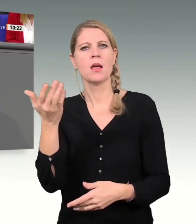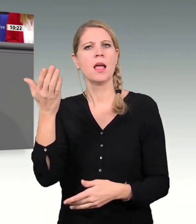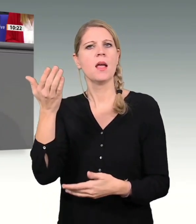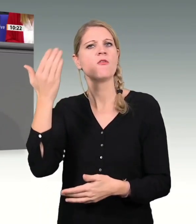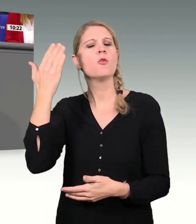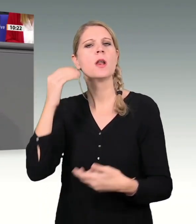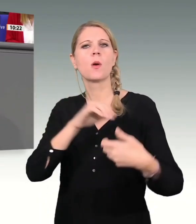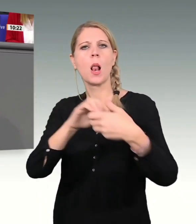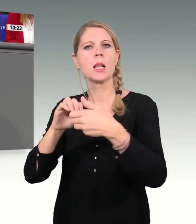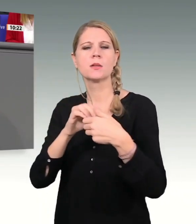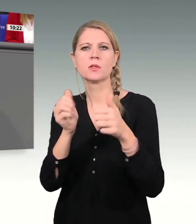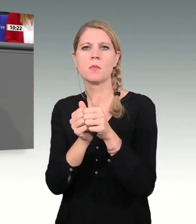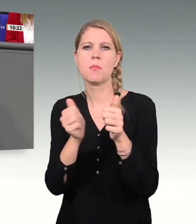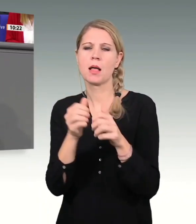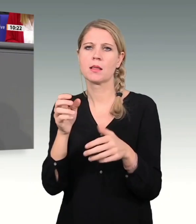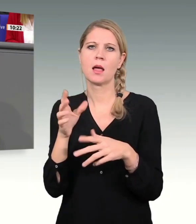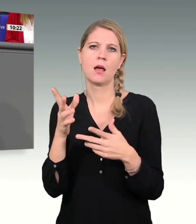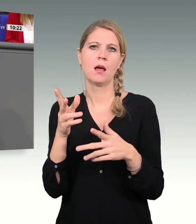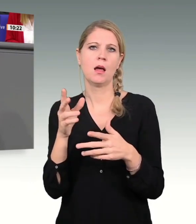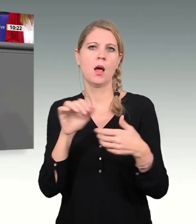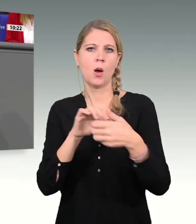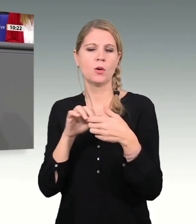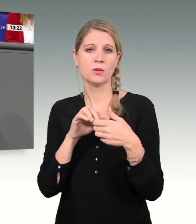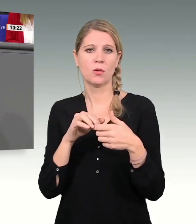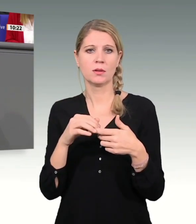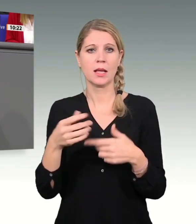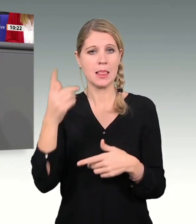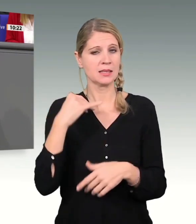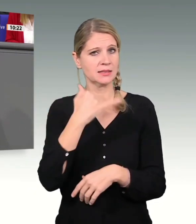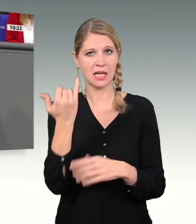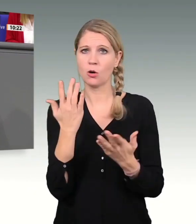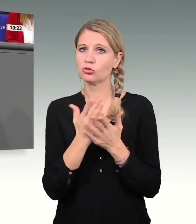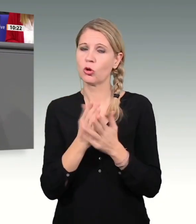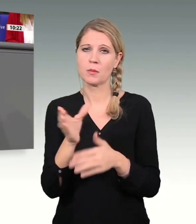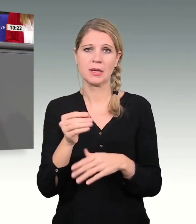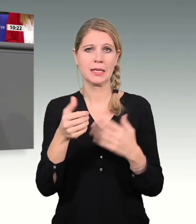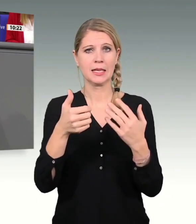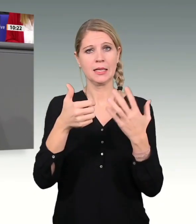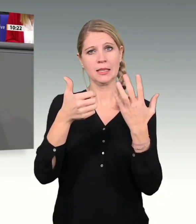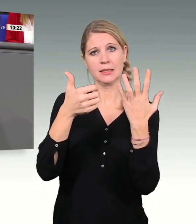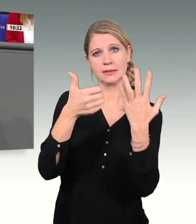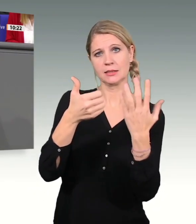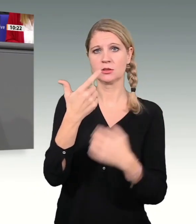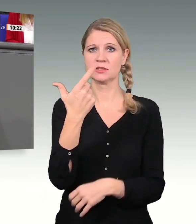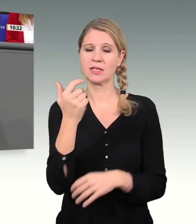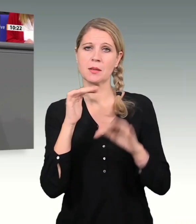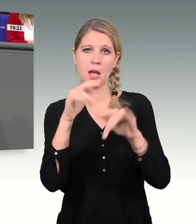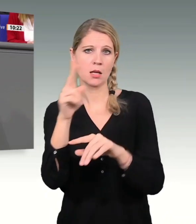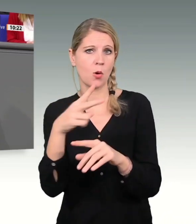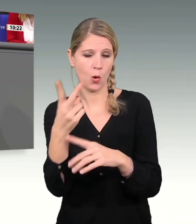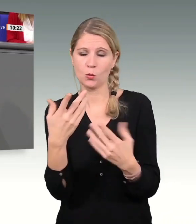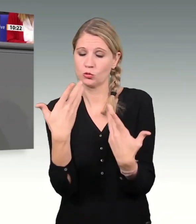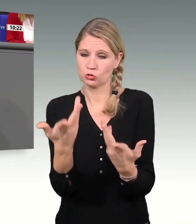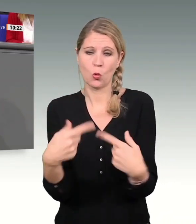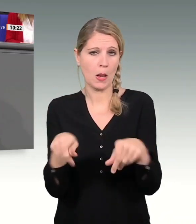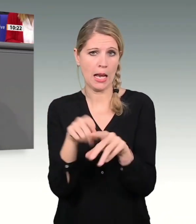ja auch schon erfolgreich mit 26 Milliarden Euro getan. Und ich bin mir sicher, dass das auch mit unserer Verfassung konform geht.